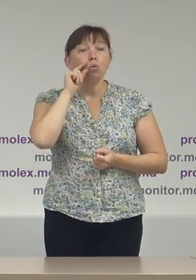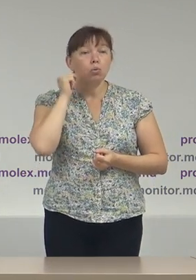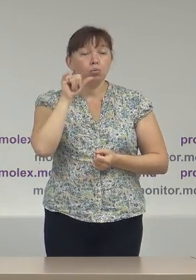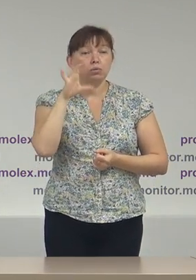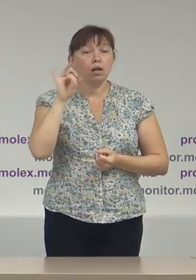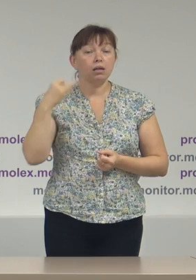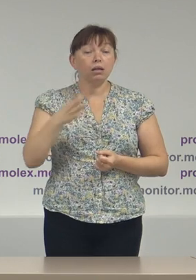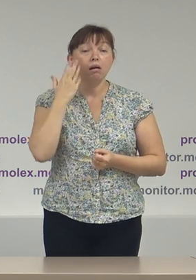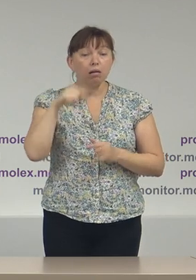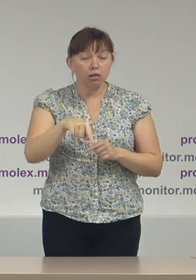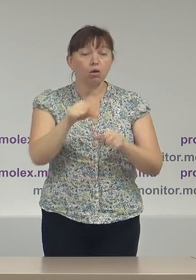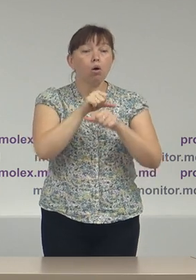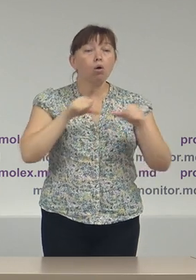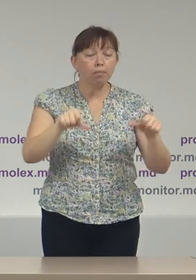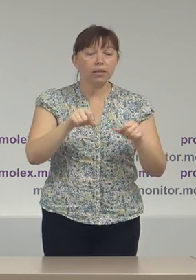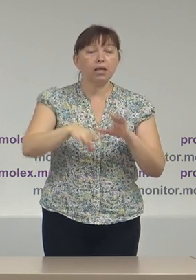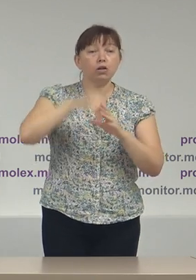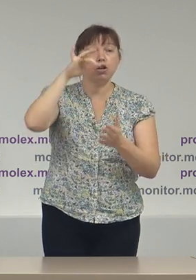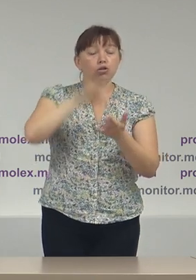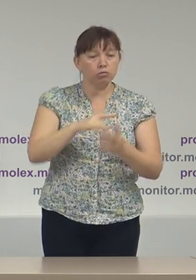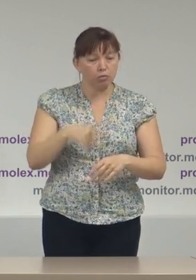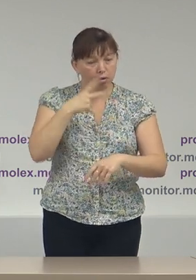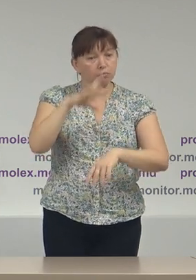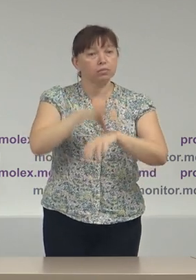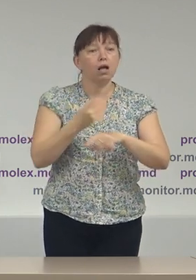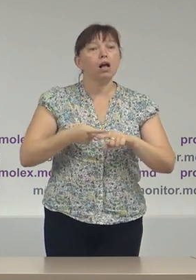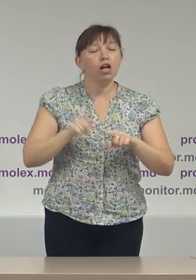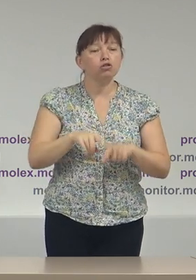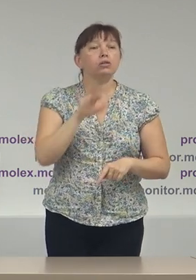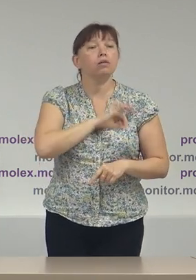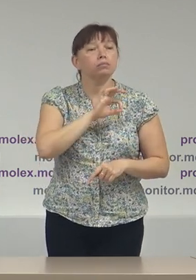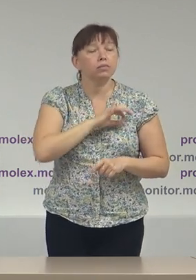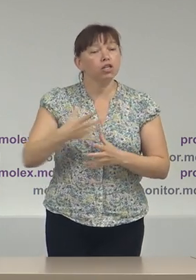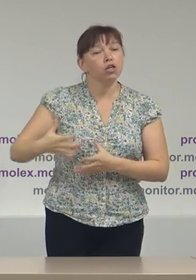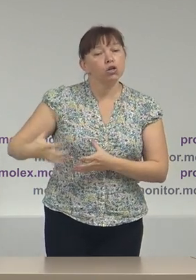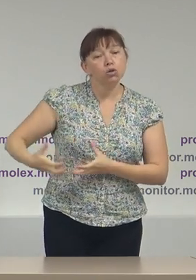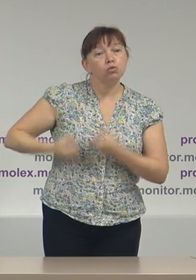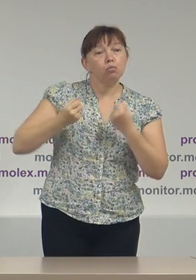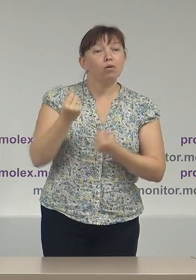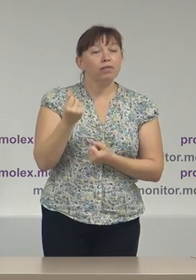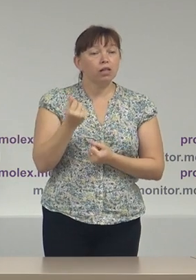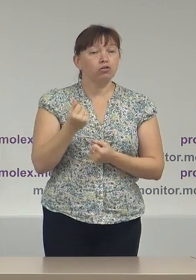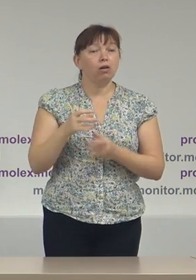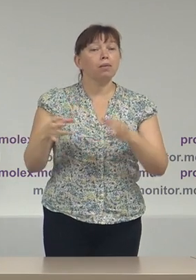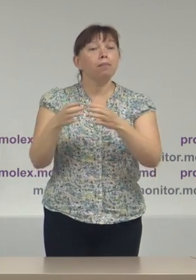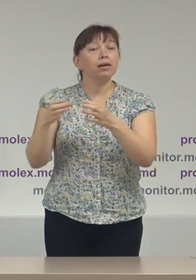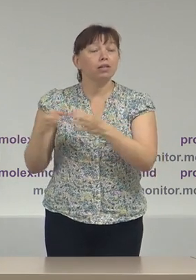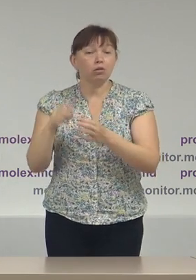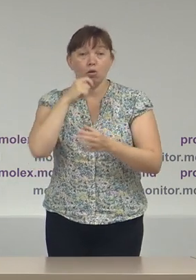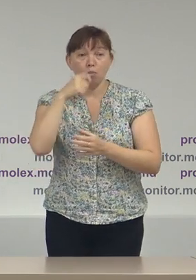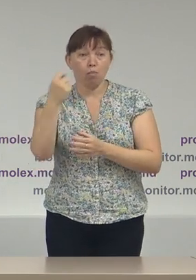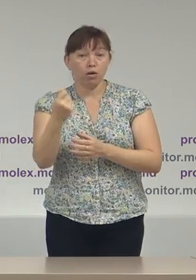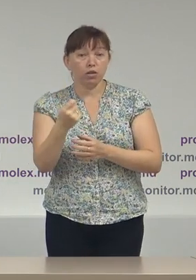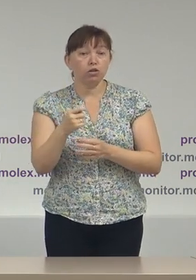Electorală Centrală a atestat faptul că acestea au beneficiat de suport financiar din partea partidilor politice